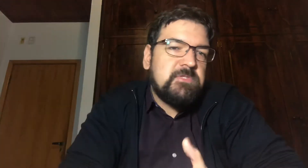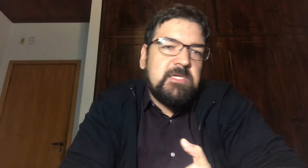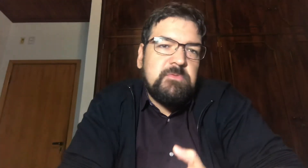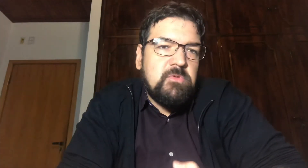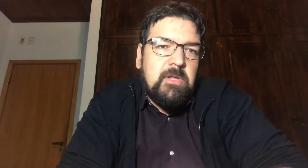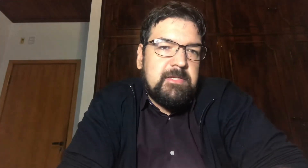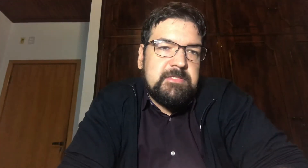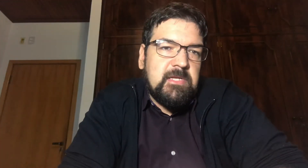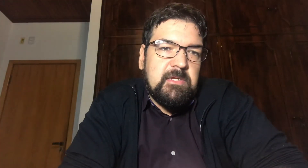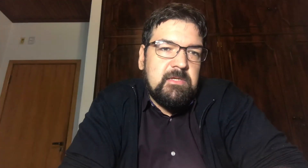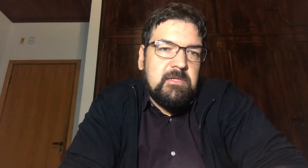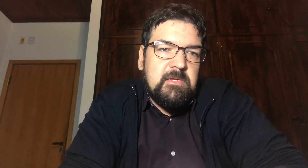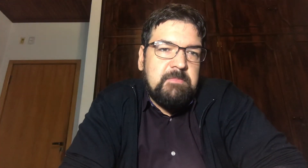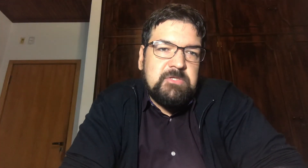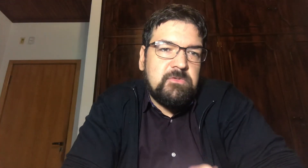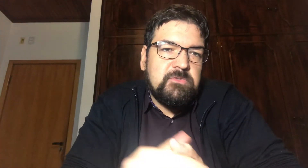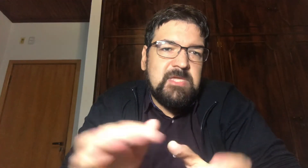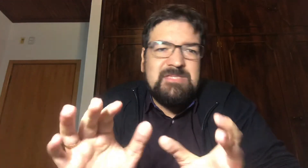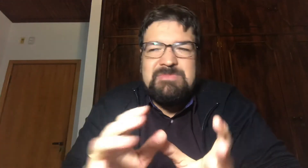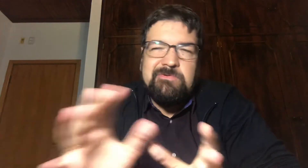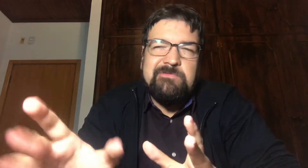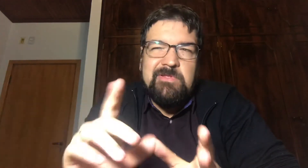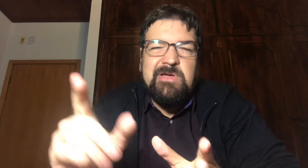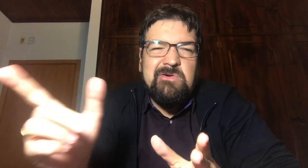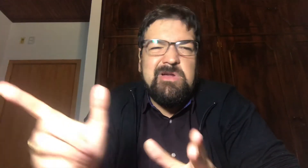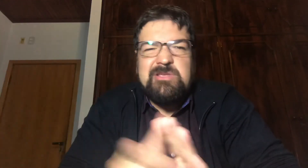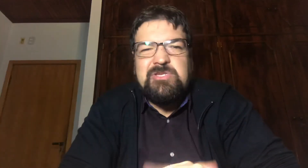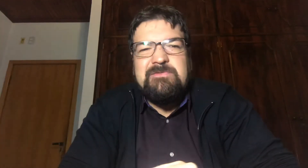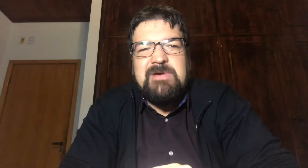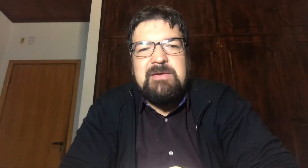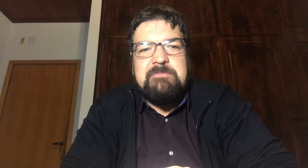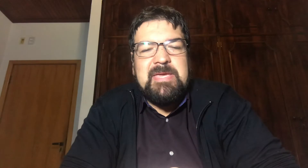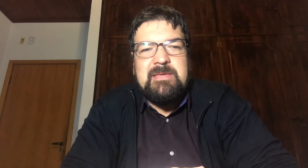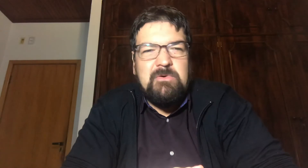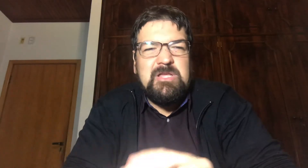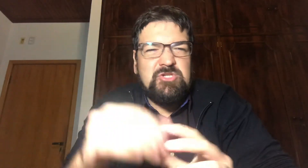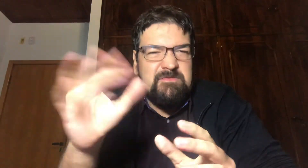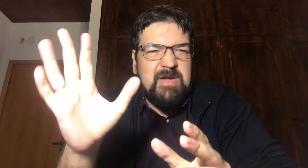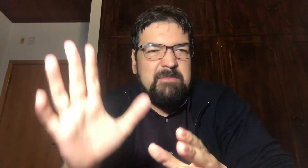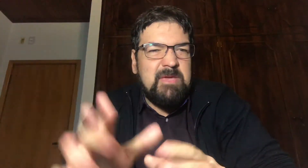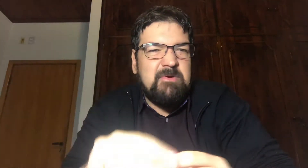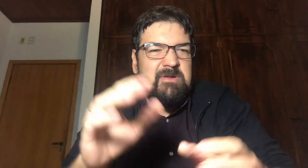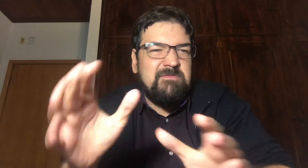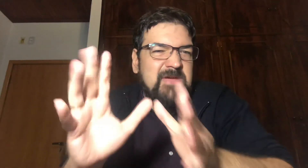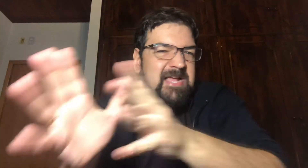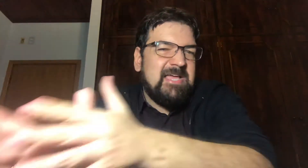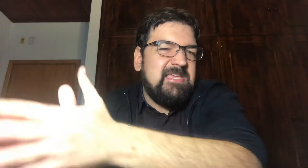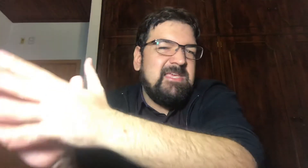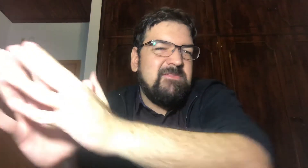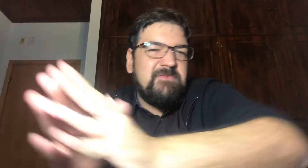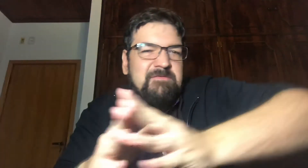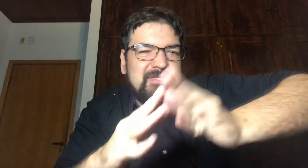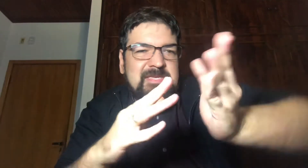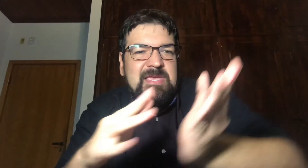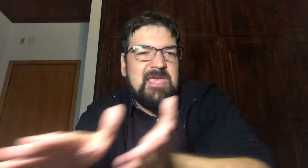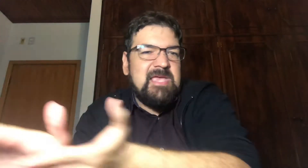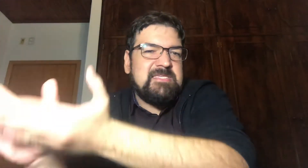dos 10 mil dólares Passou dos 10 mil Eu falo Agora acho que vale a pena Agora acho que vai mesmo Agora não vai cair Não vai fazer Essa